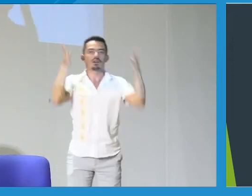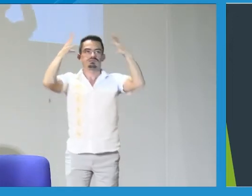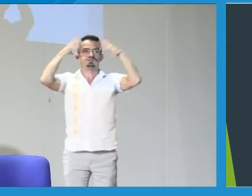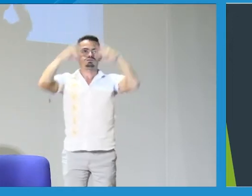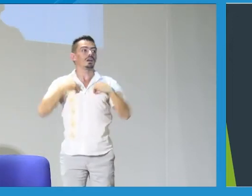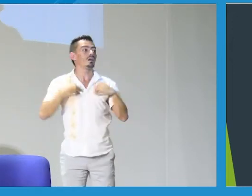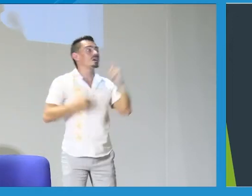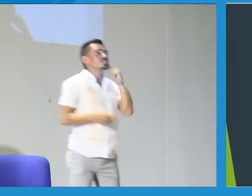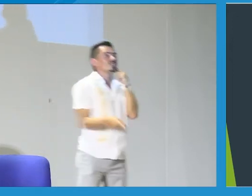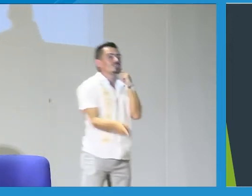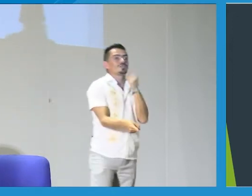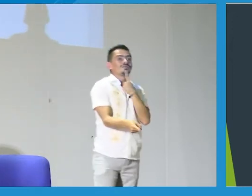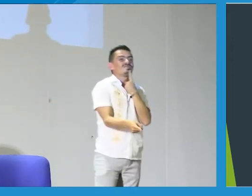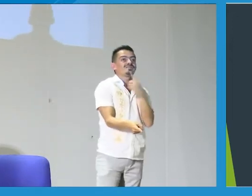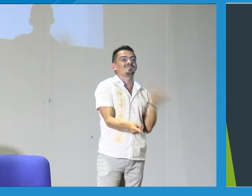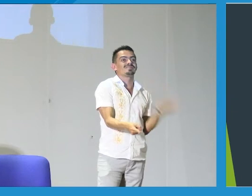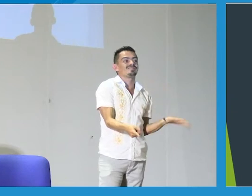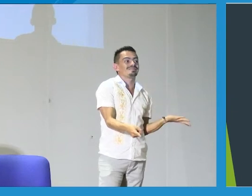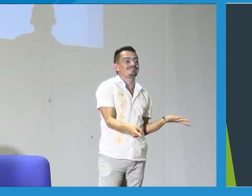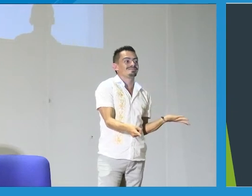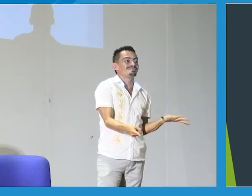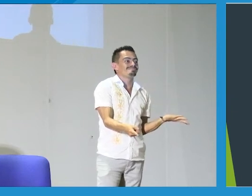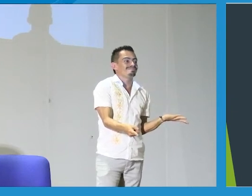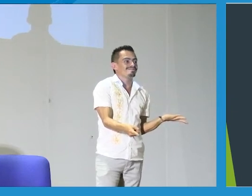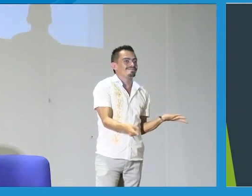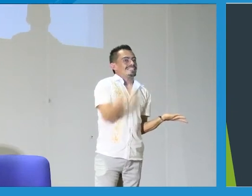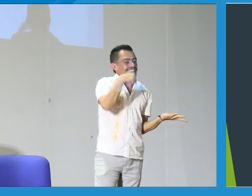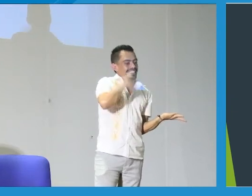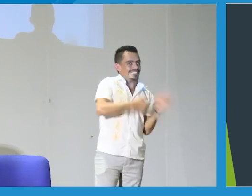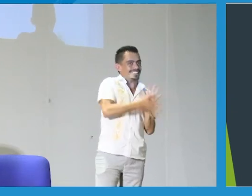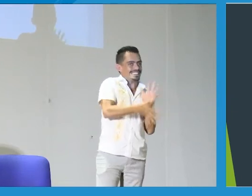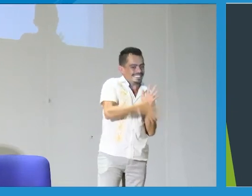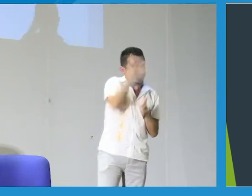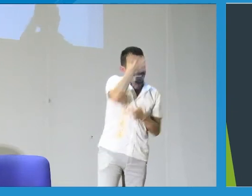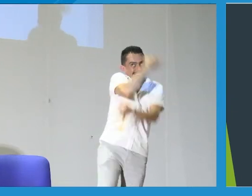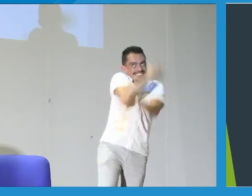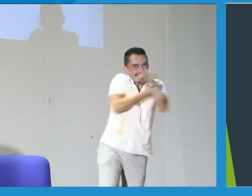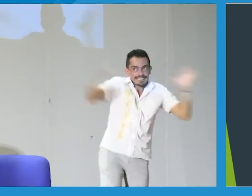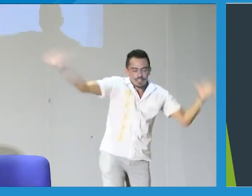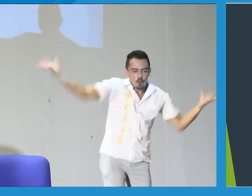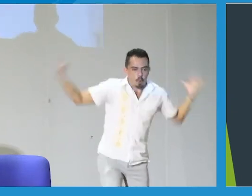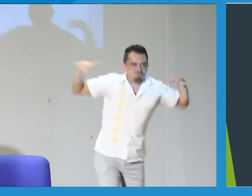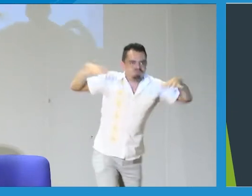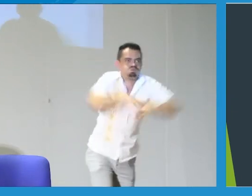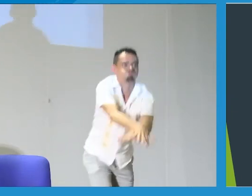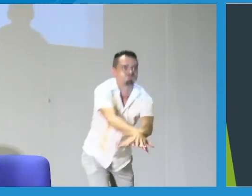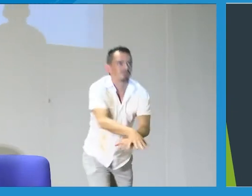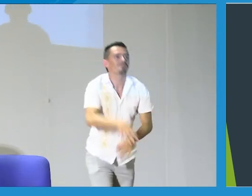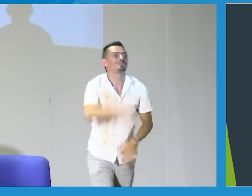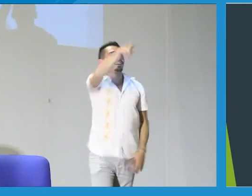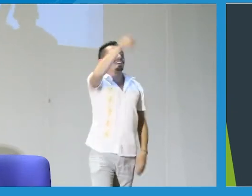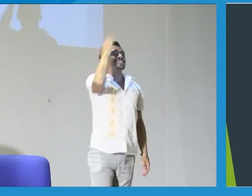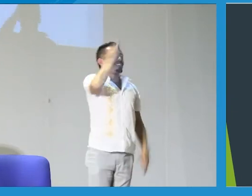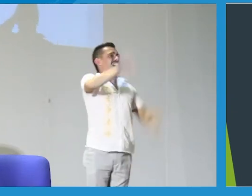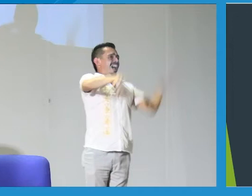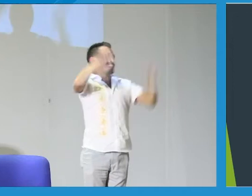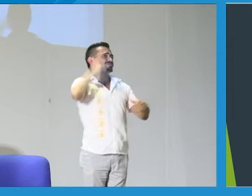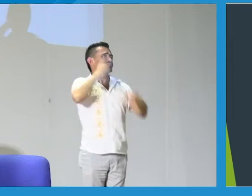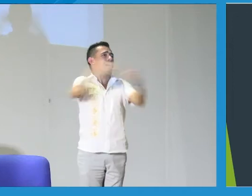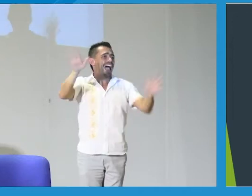la materia con lo que está ocurriendo en el contexto exterior, ¿sí? Para que el niño sordo pueda relacionar y pueda tener ese tipo de información